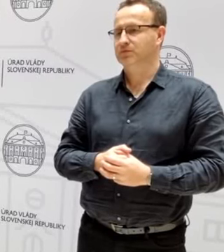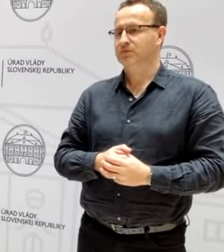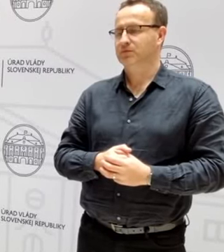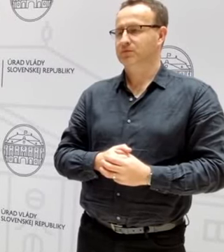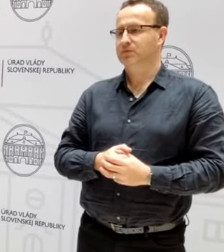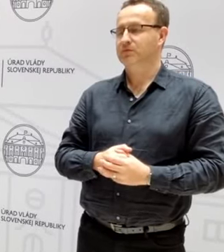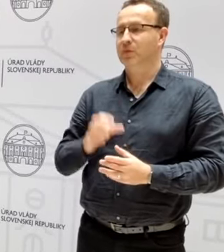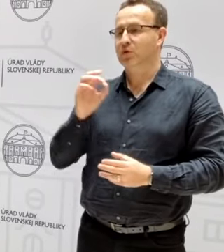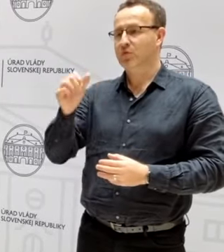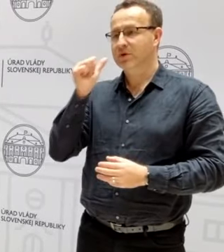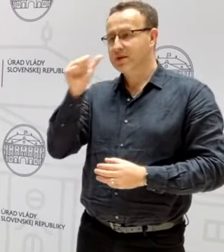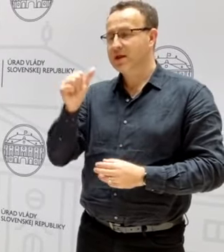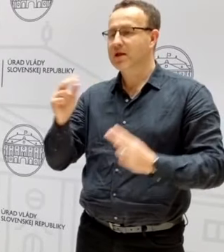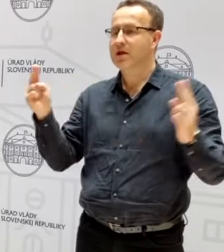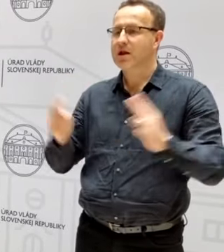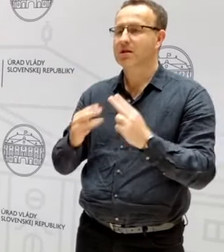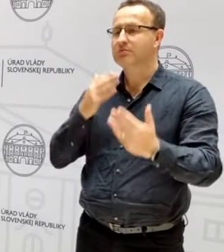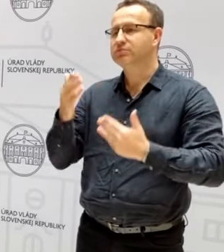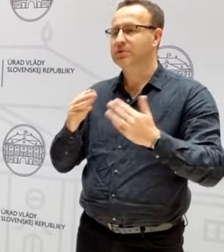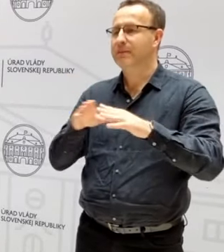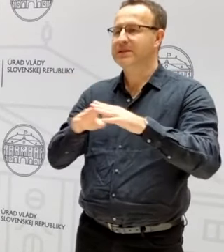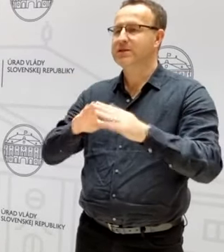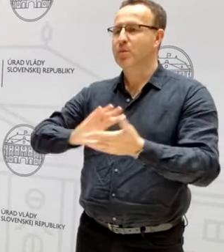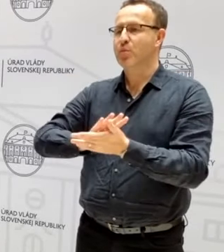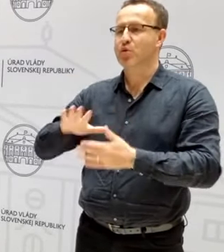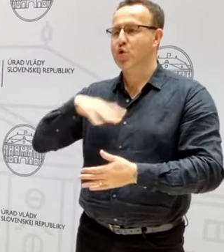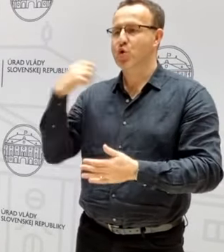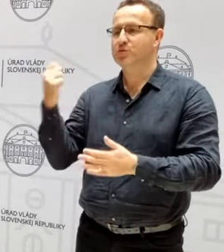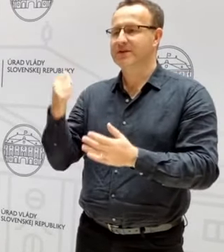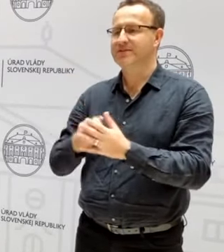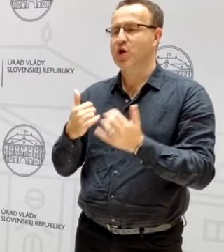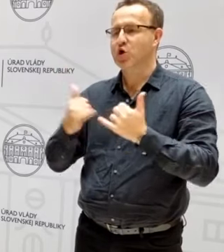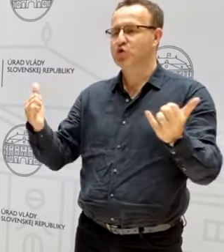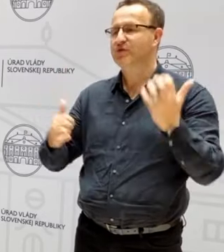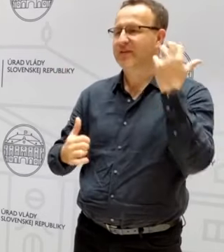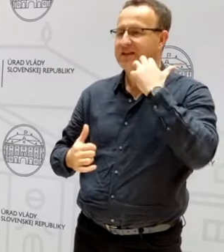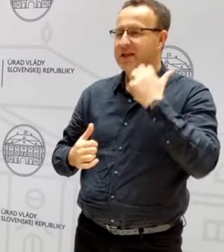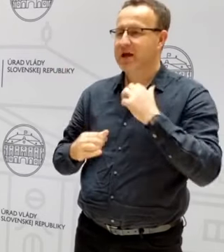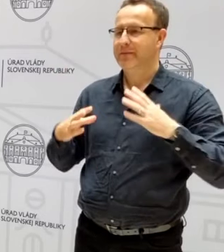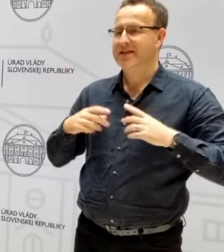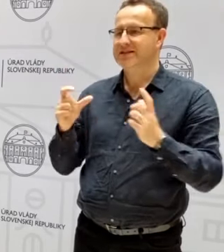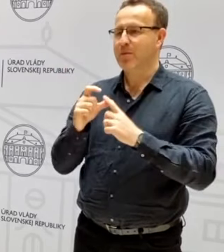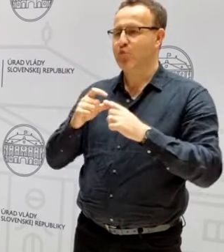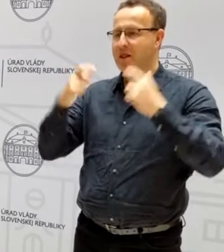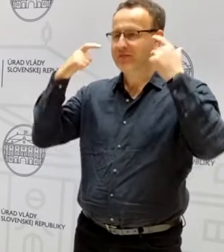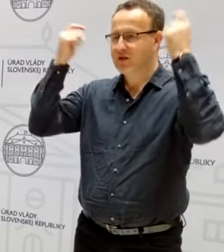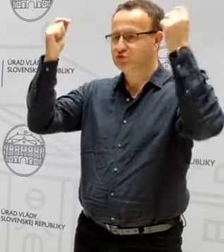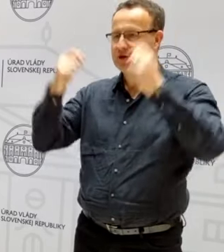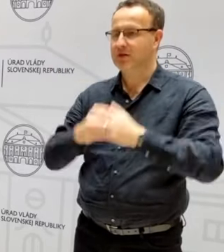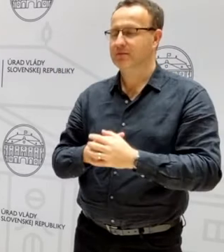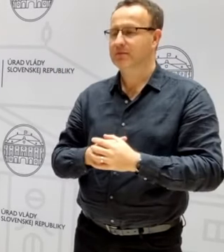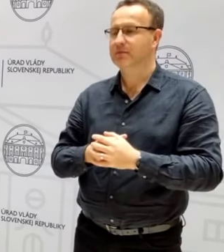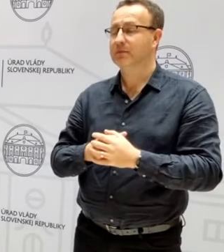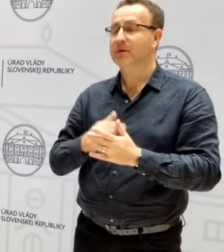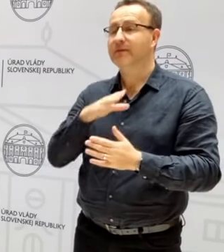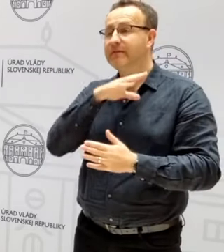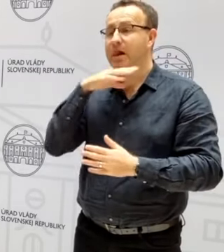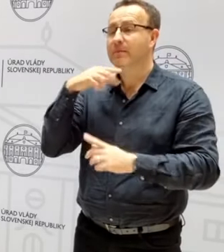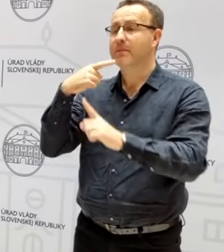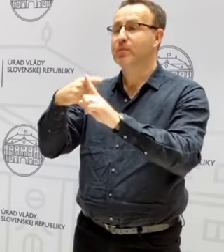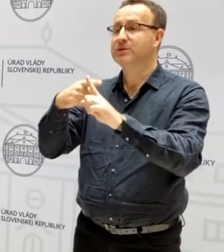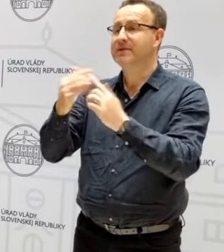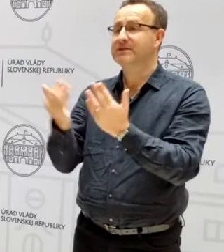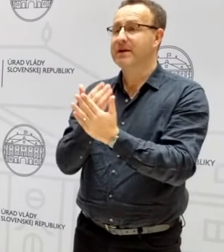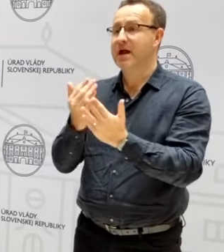Dobrý deň, vítajte na krátkom briefingu ministra pôdohospodarstva a rozvoja výdeka Slovenskej republiky Samuela Vlčana k veľmi pozitívnej správe pre